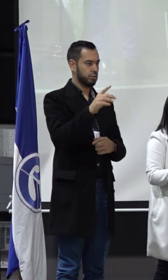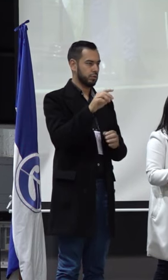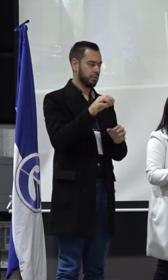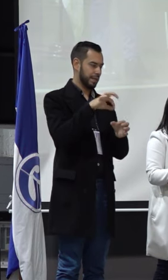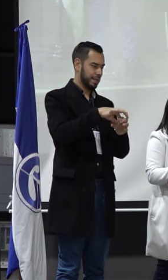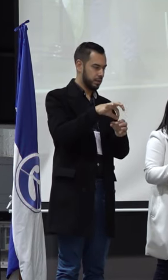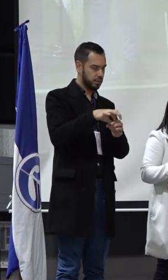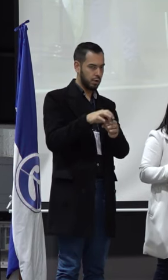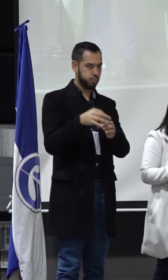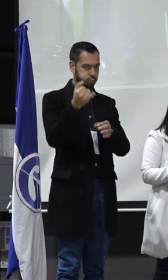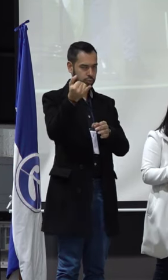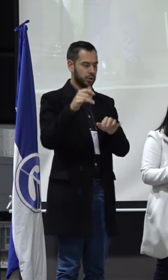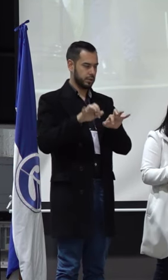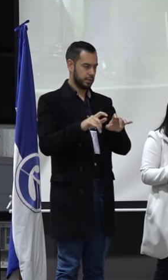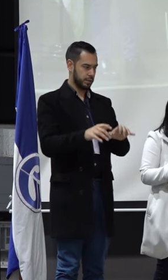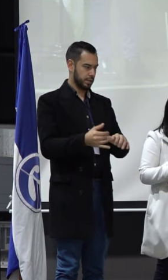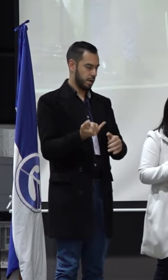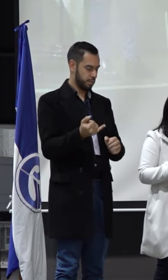designaciones de la Secretaría.